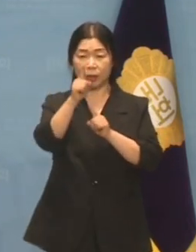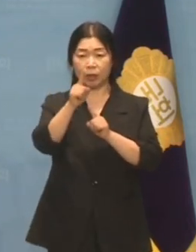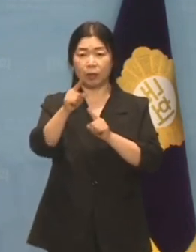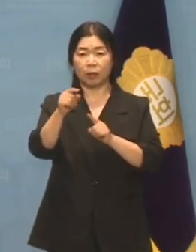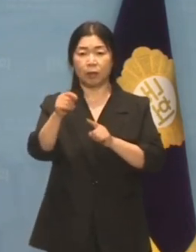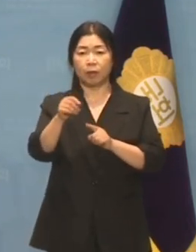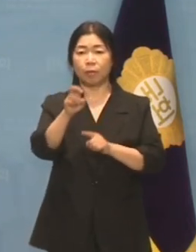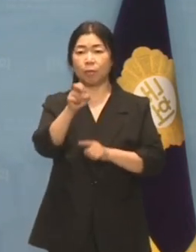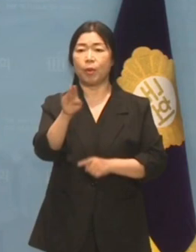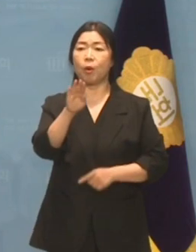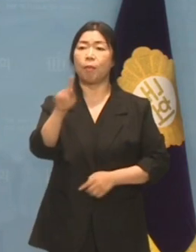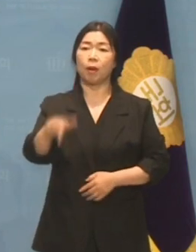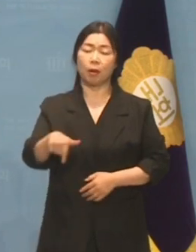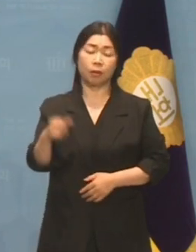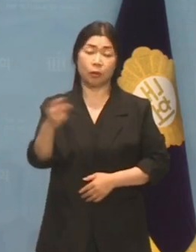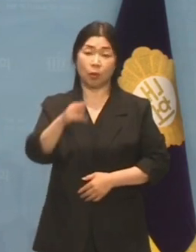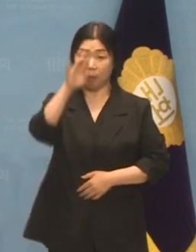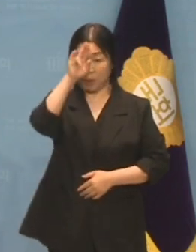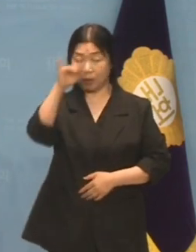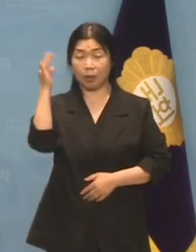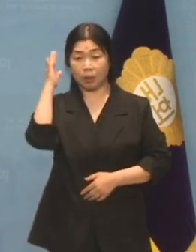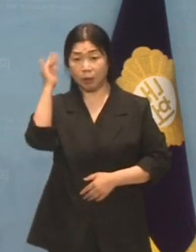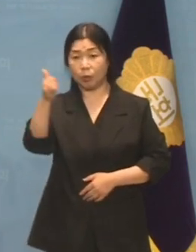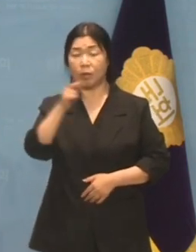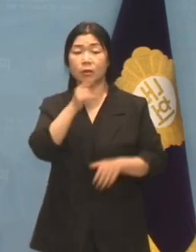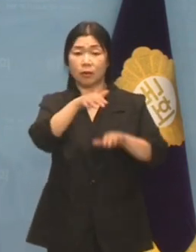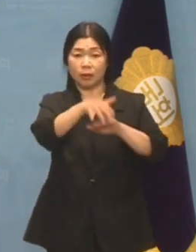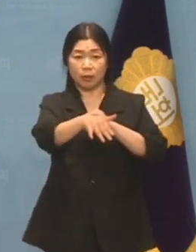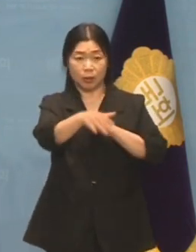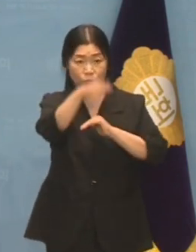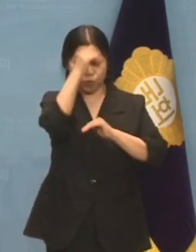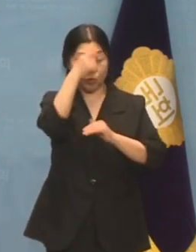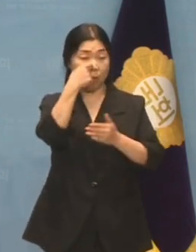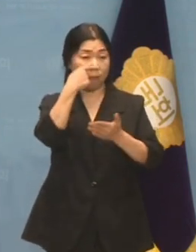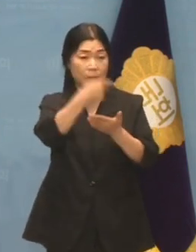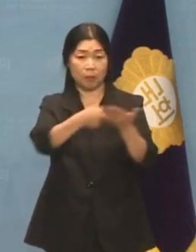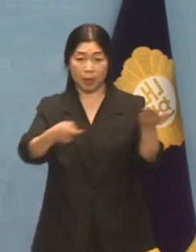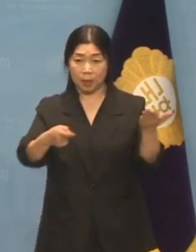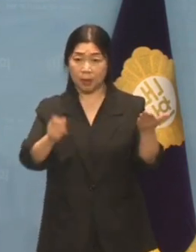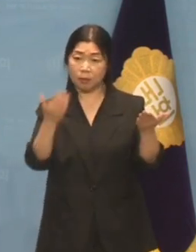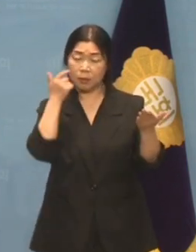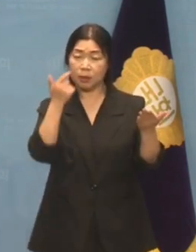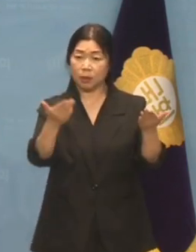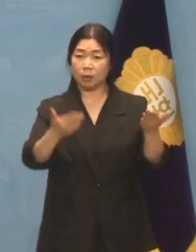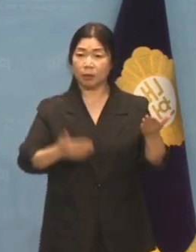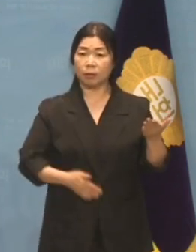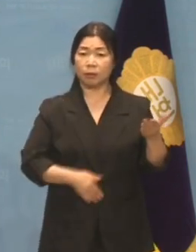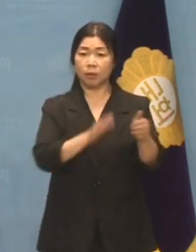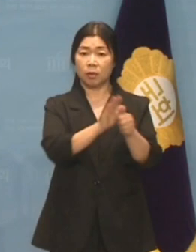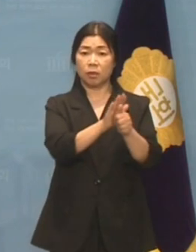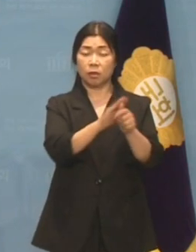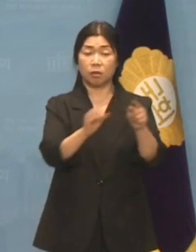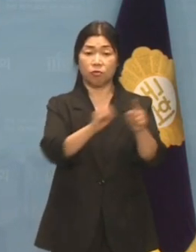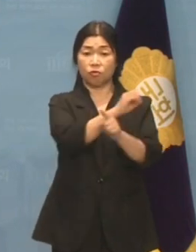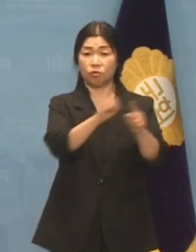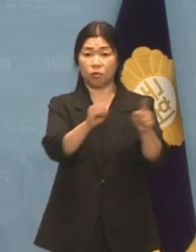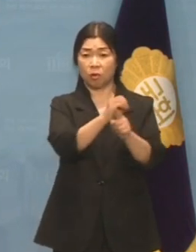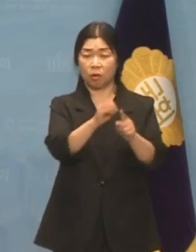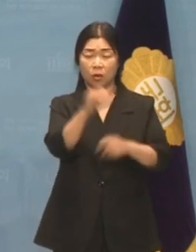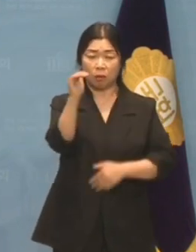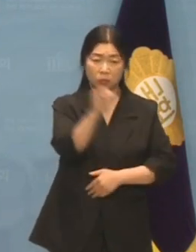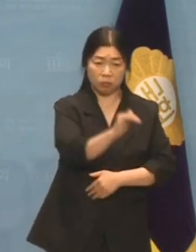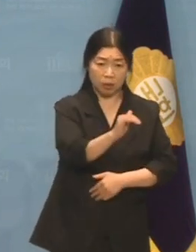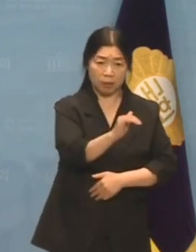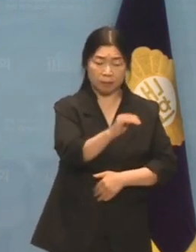말살하려는 것입니까? 윤석열 대통령의 지지율이 흔들릴 때마다 소위 때려잡을